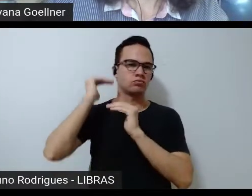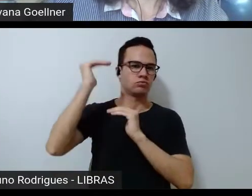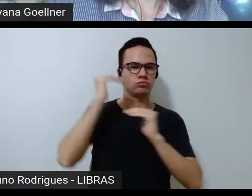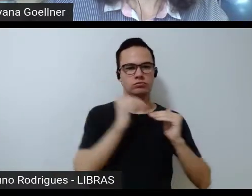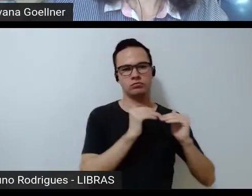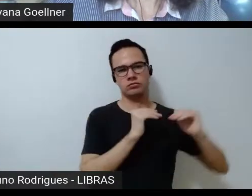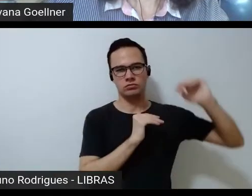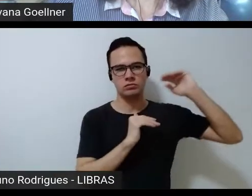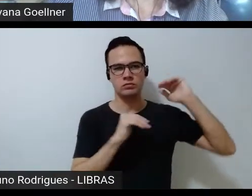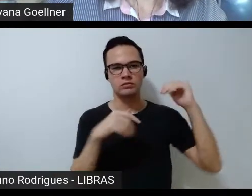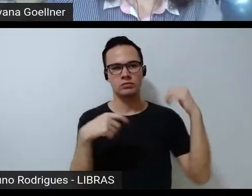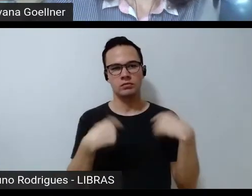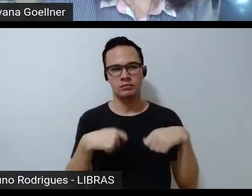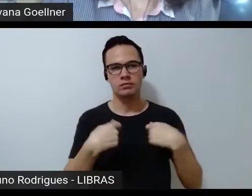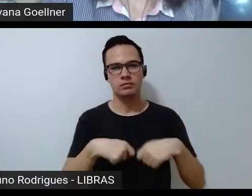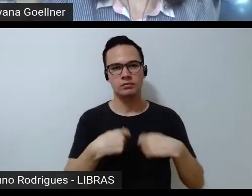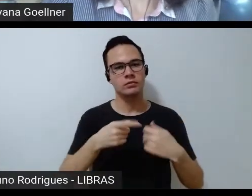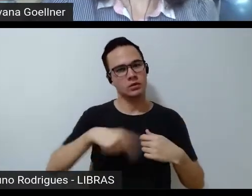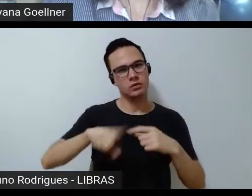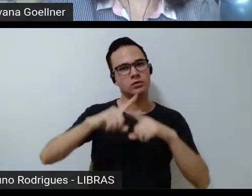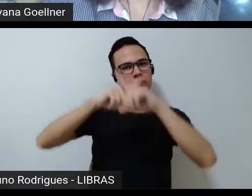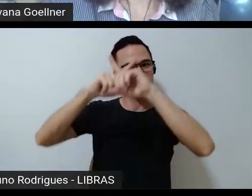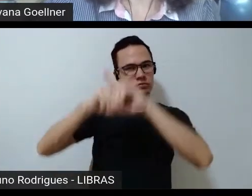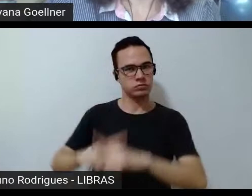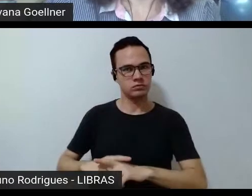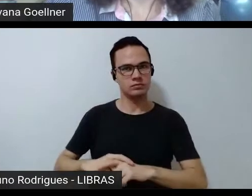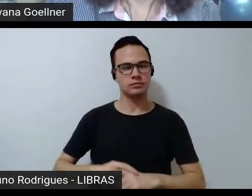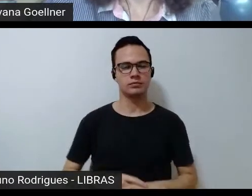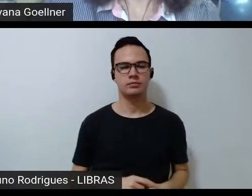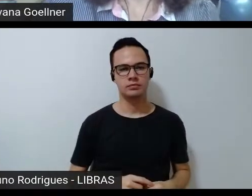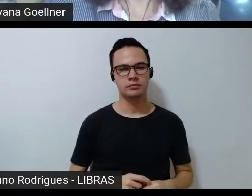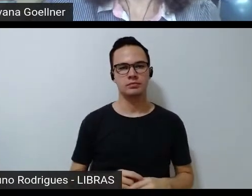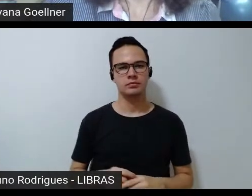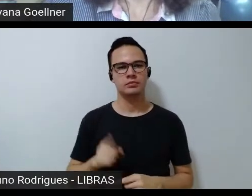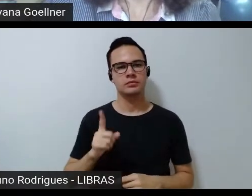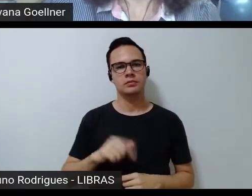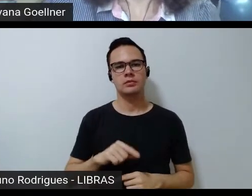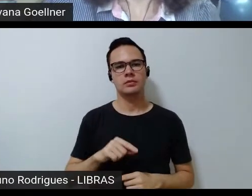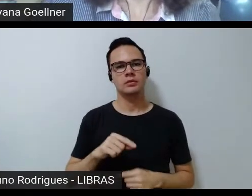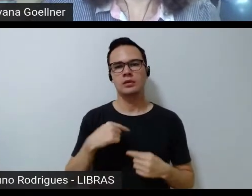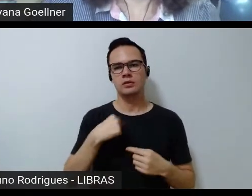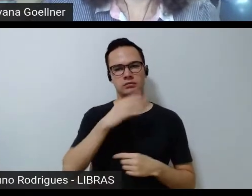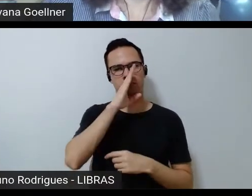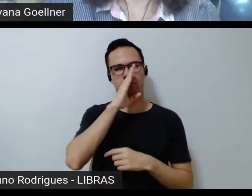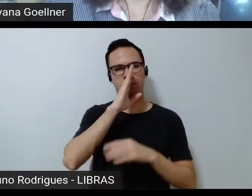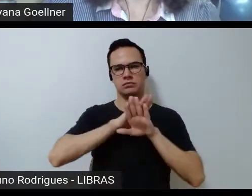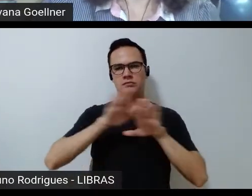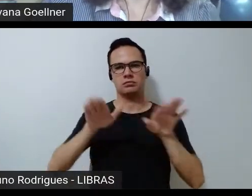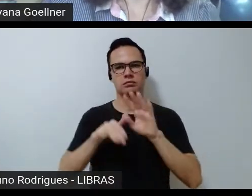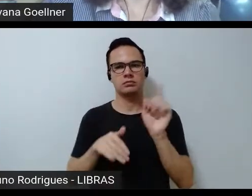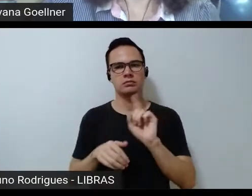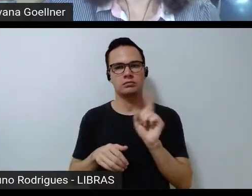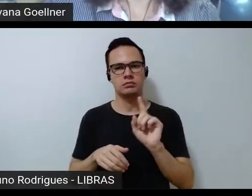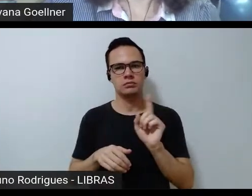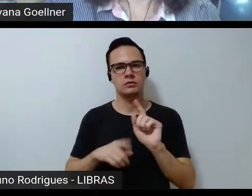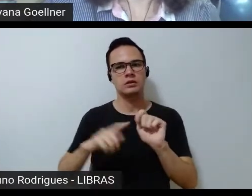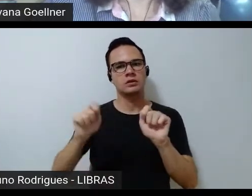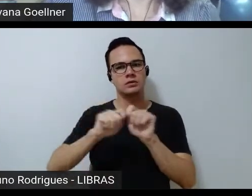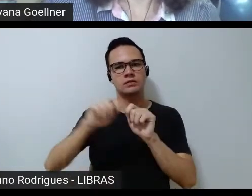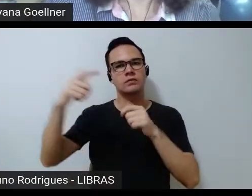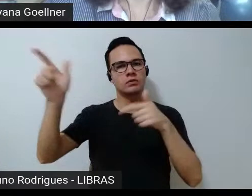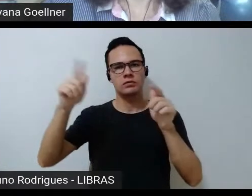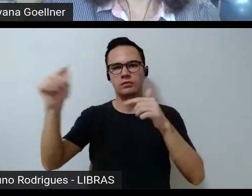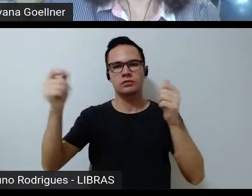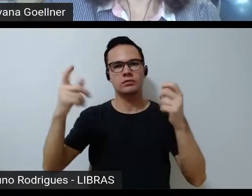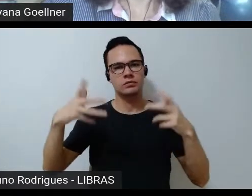gente precisa disputar esses poderes. Não silenciar. Fazer outras vozes